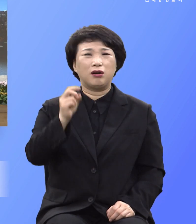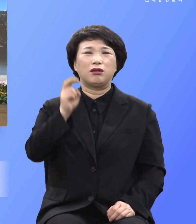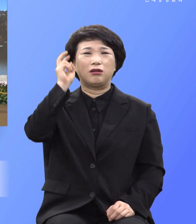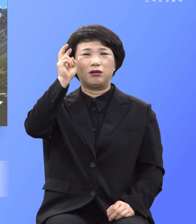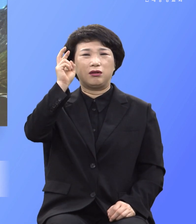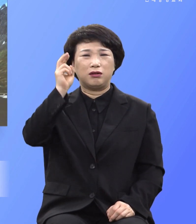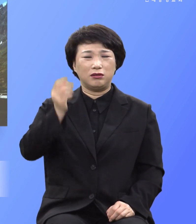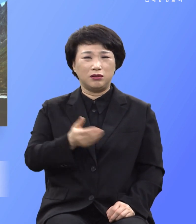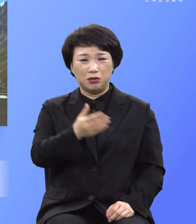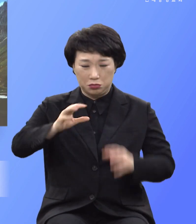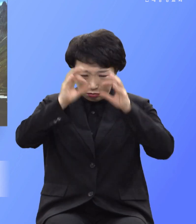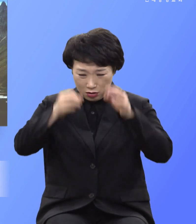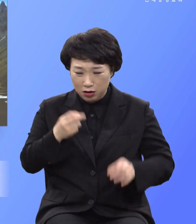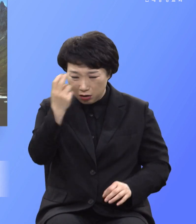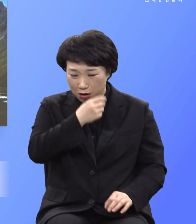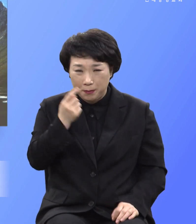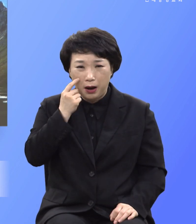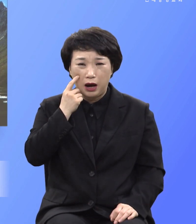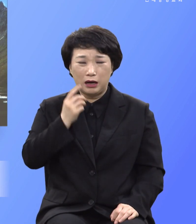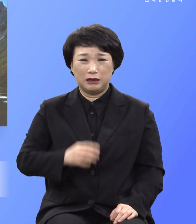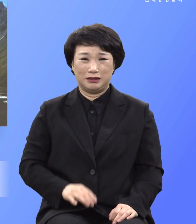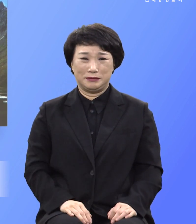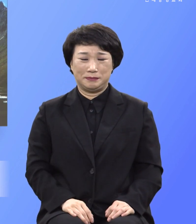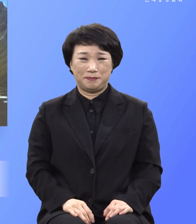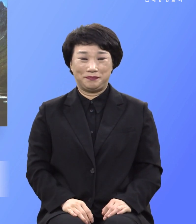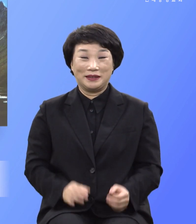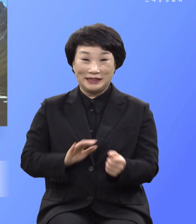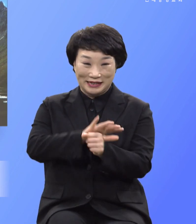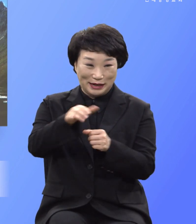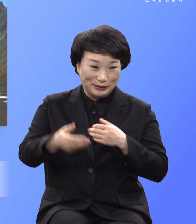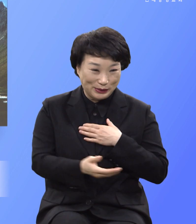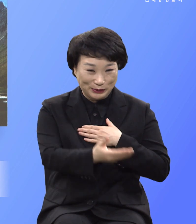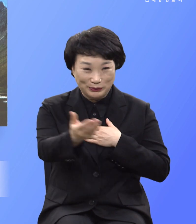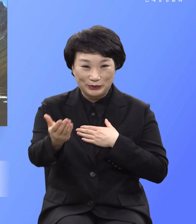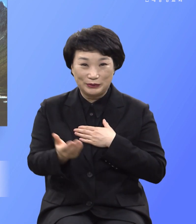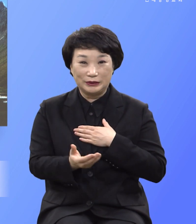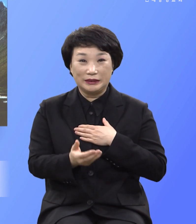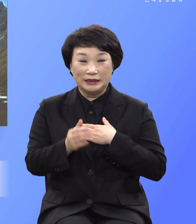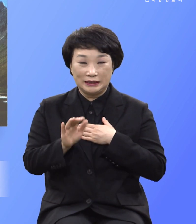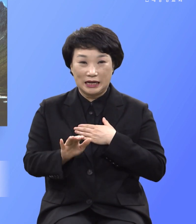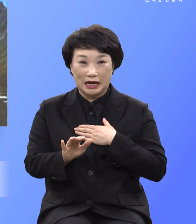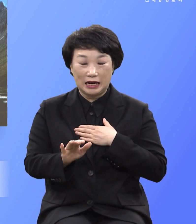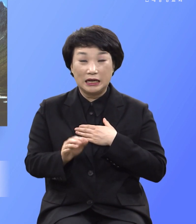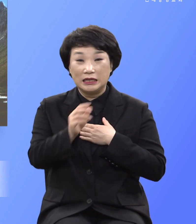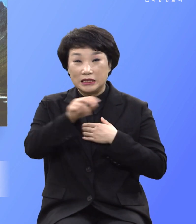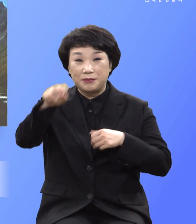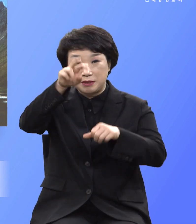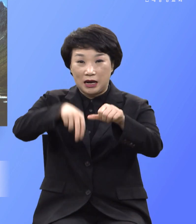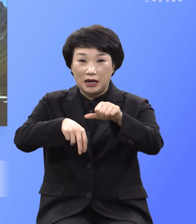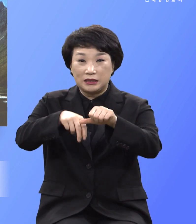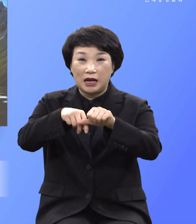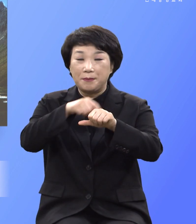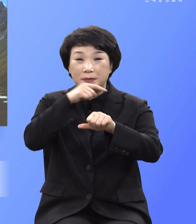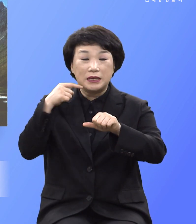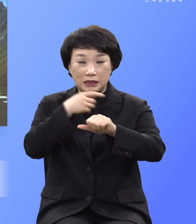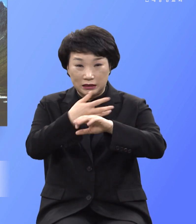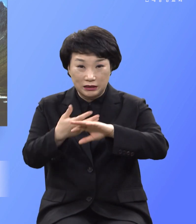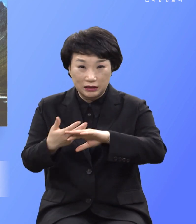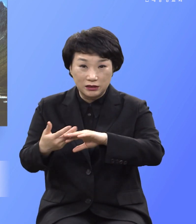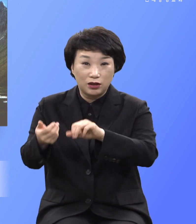물어봐라 나에게 사랑하는 여러분 십자가에 흘린 빛이에요 예